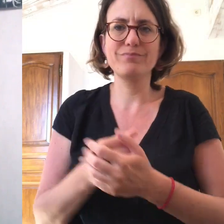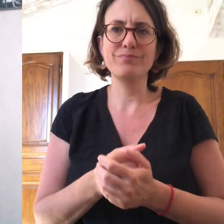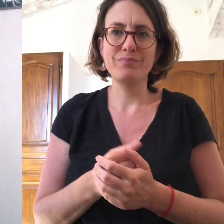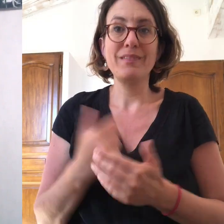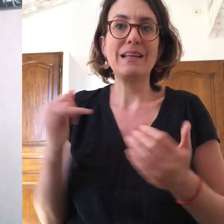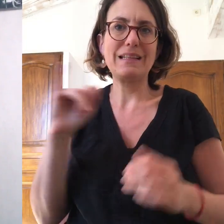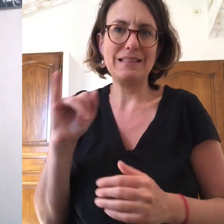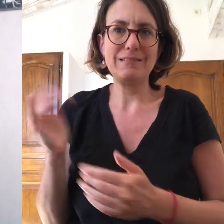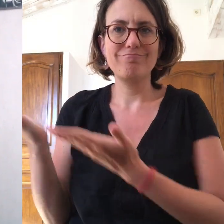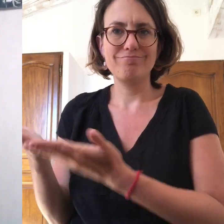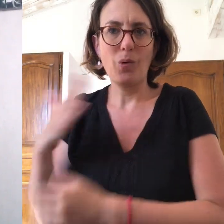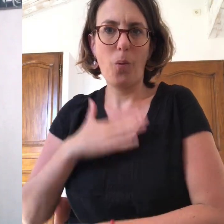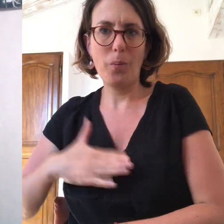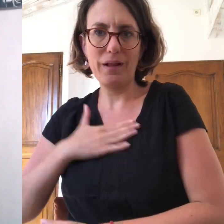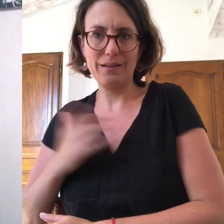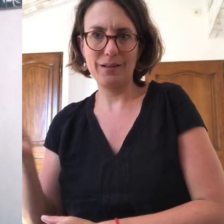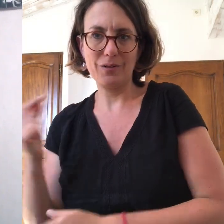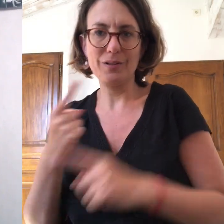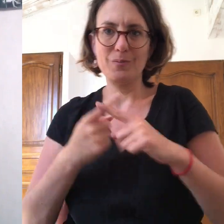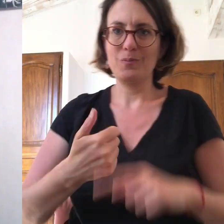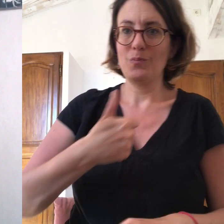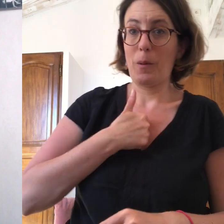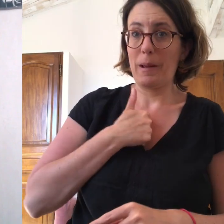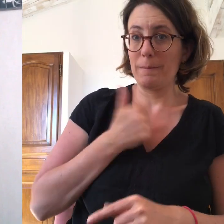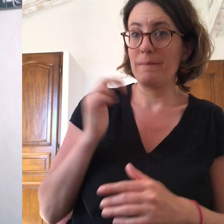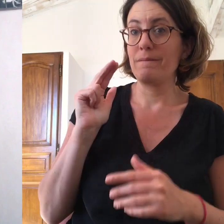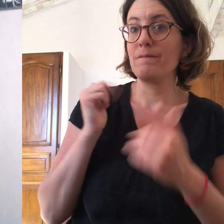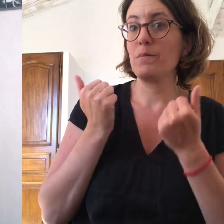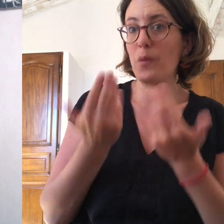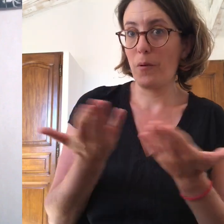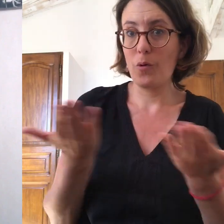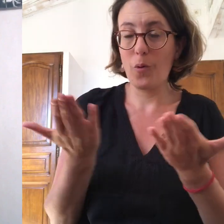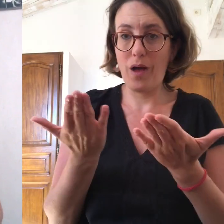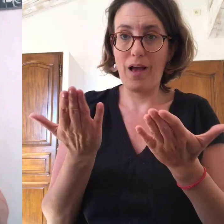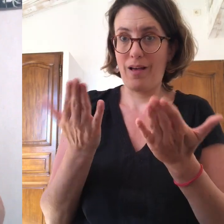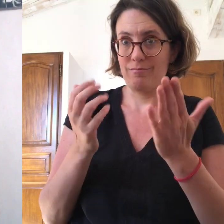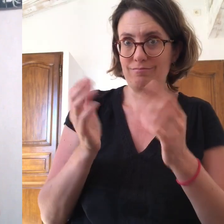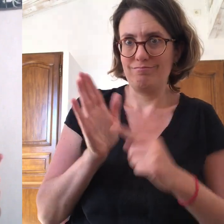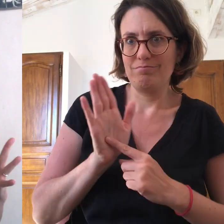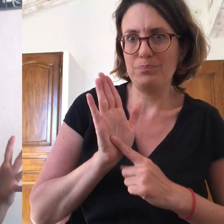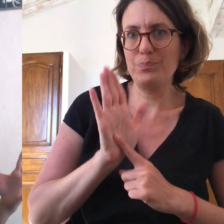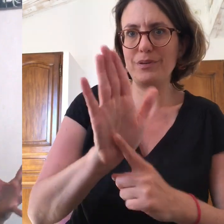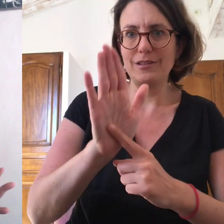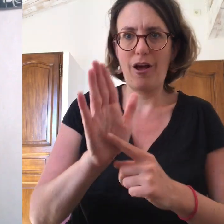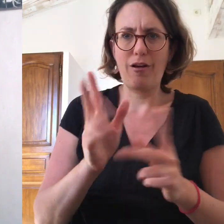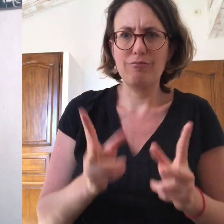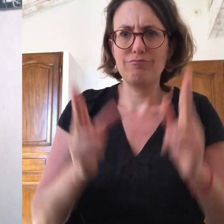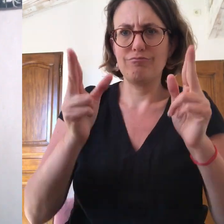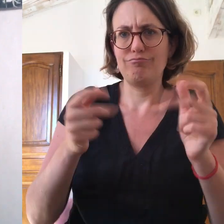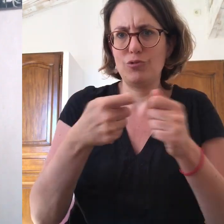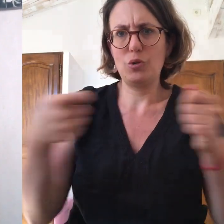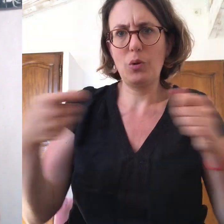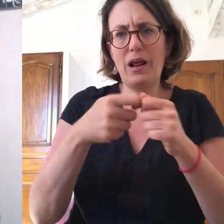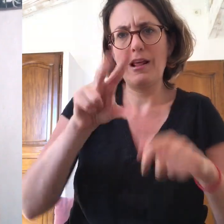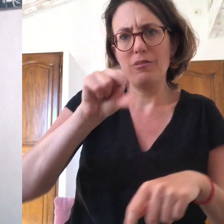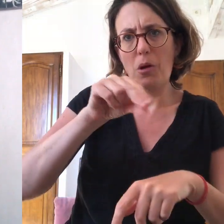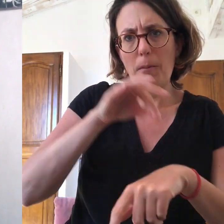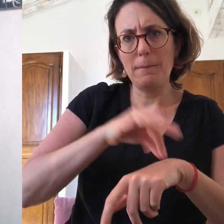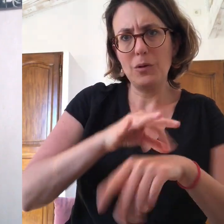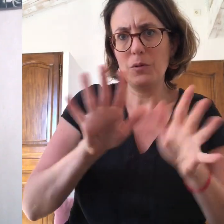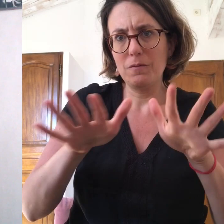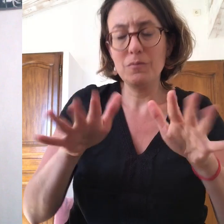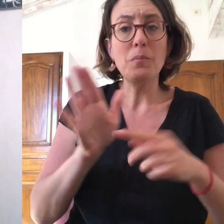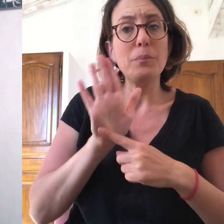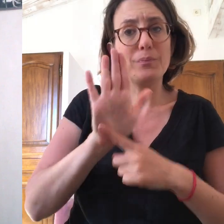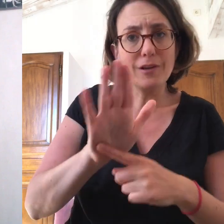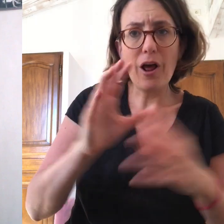environ, je serai là pour vous présenter Include en détail, notamment les livres de notre catalogue en français et